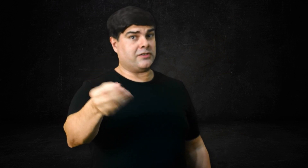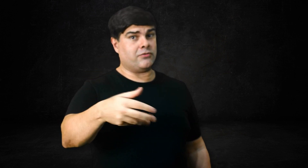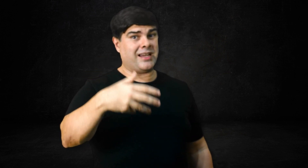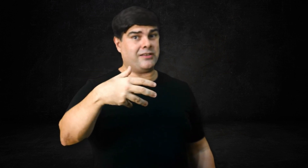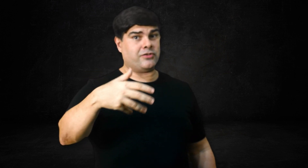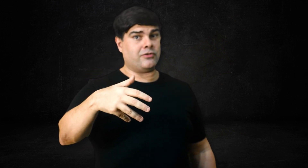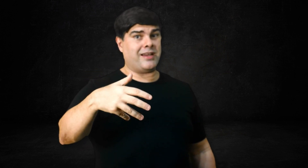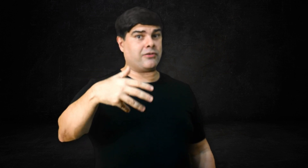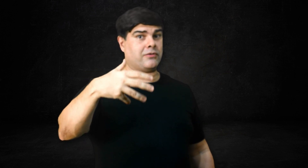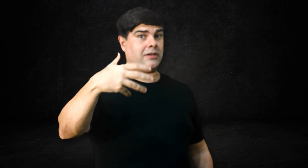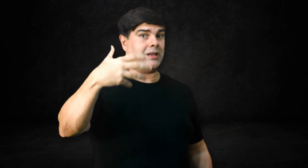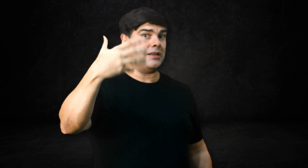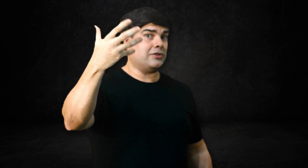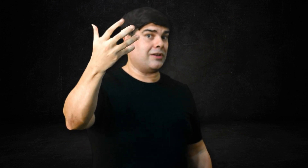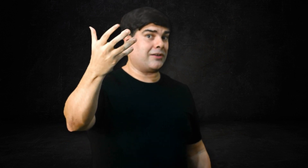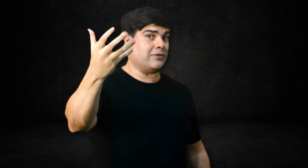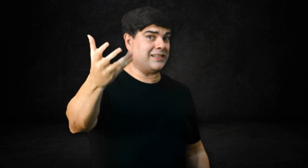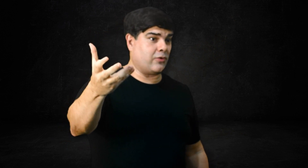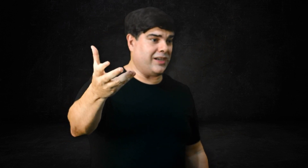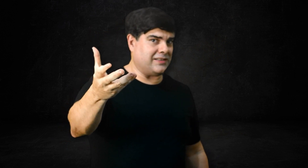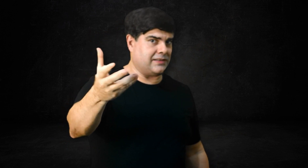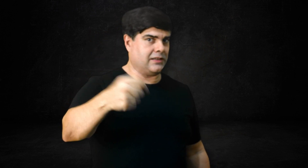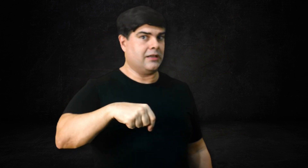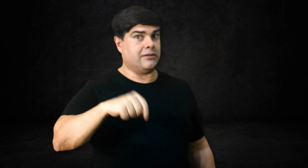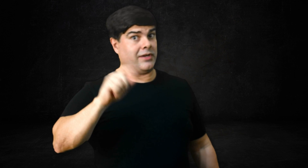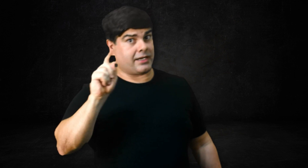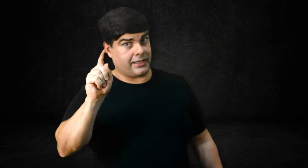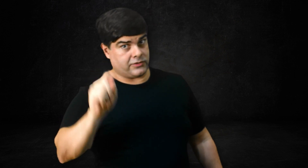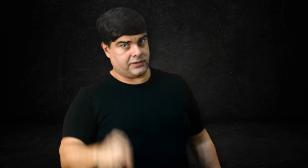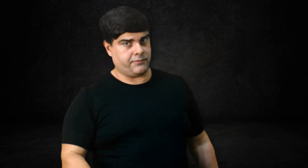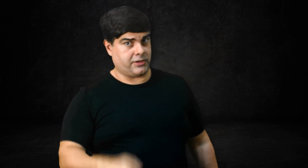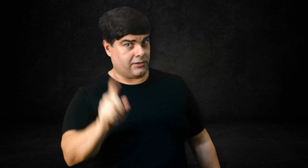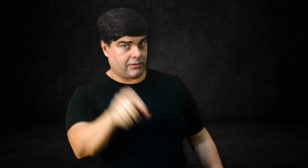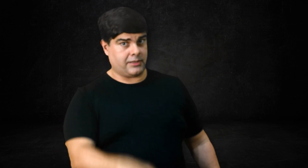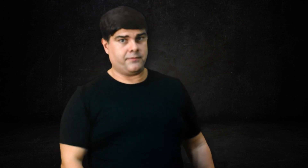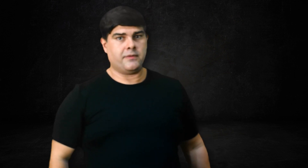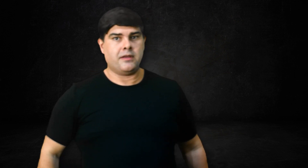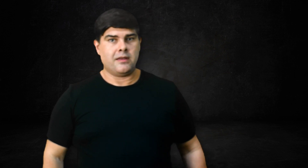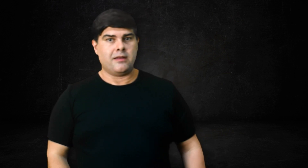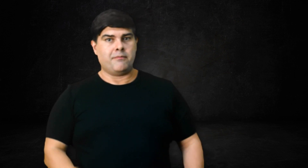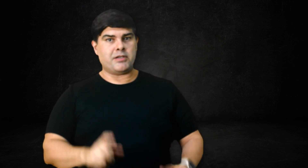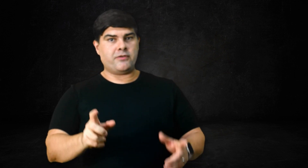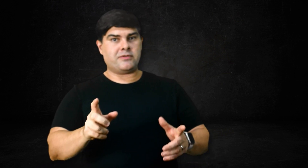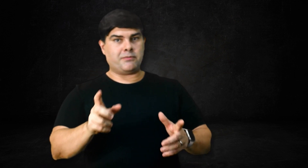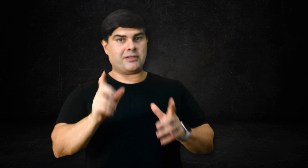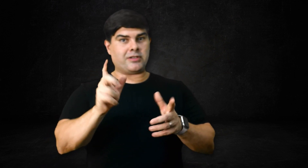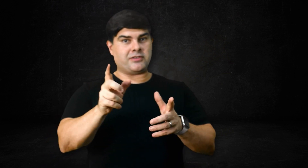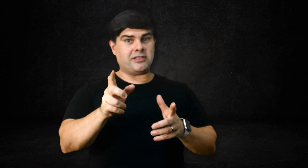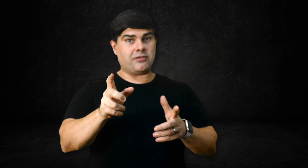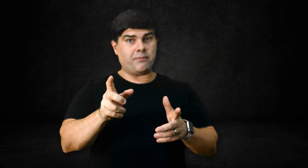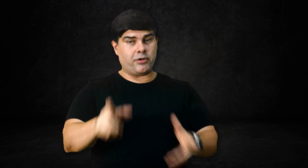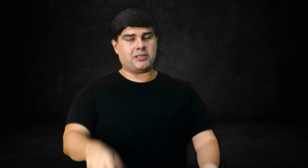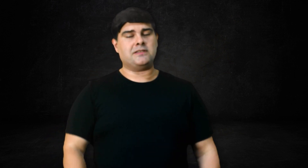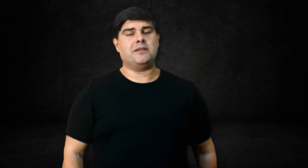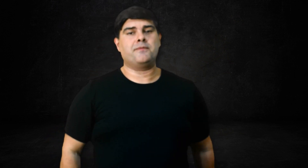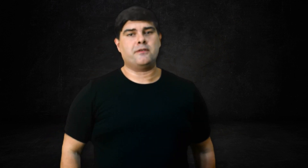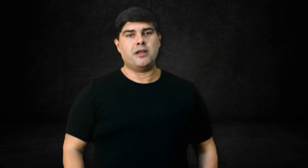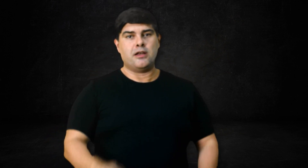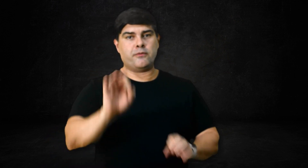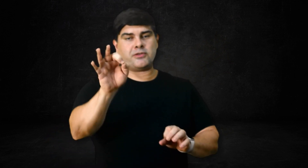isso não é... Isso é a consequência. Não é a causa. Entendeu agora? Mas agora que você entendeu a importância, vamos a